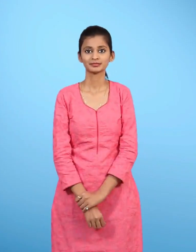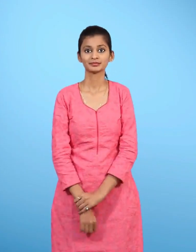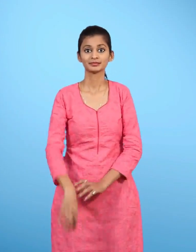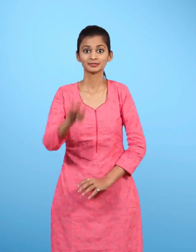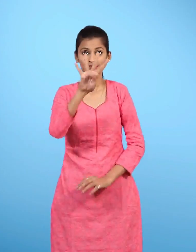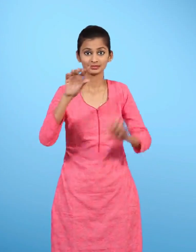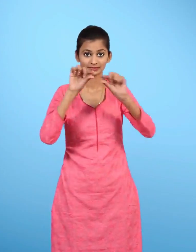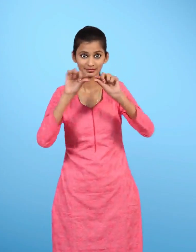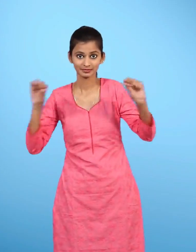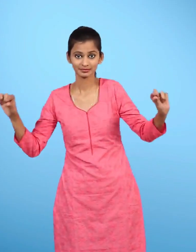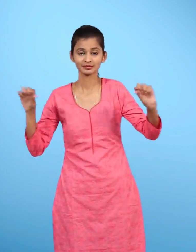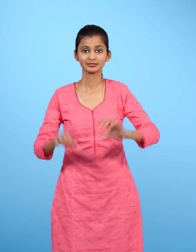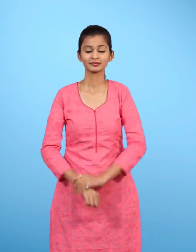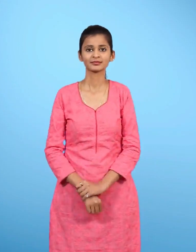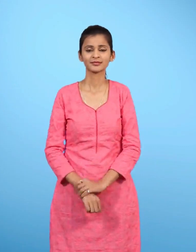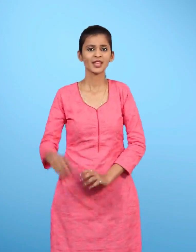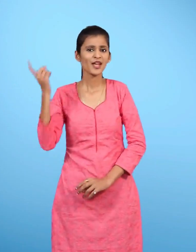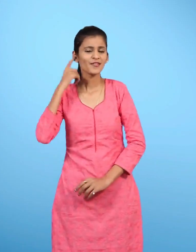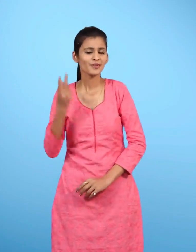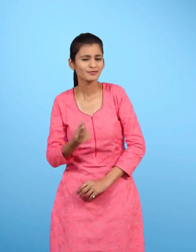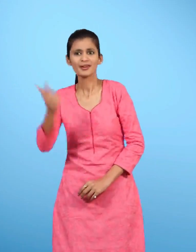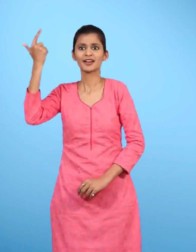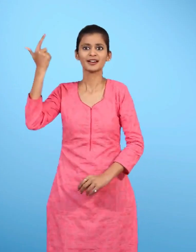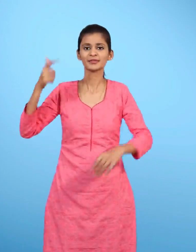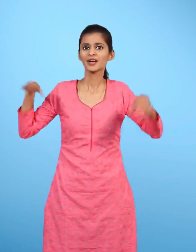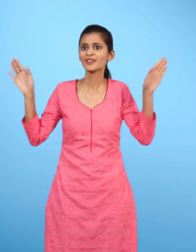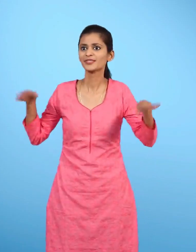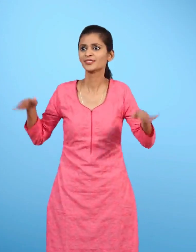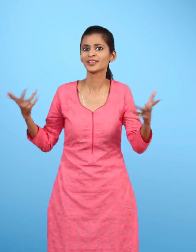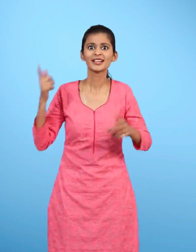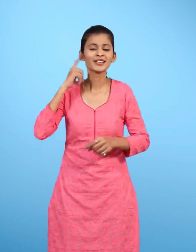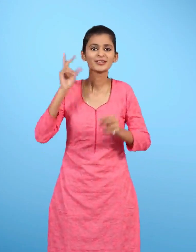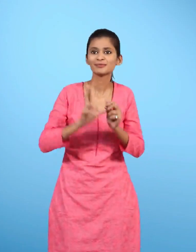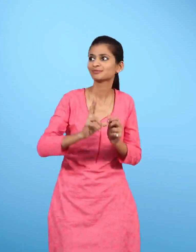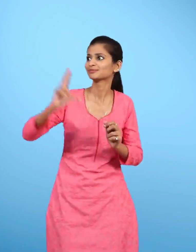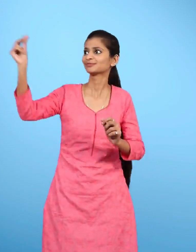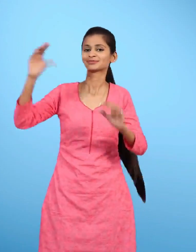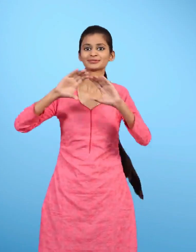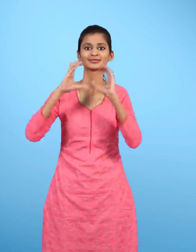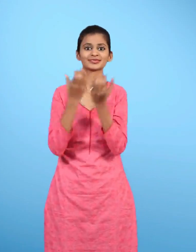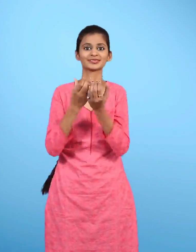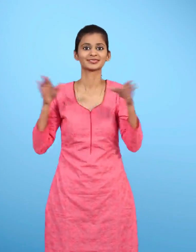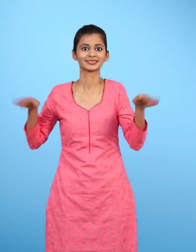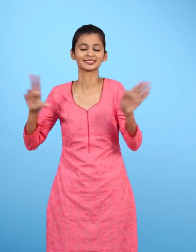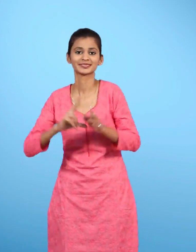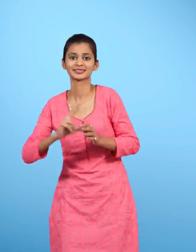चौथा वाक्य फुर्र की अवास के साथ चिडिया कक्षा से बाहर उड़ गई